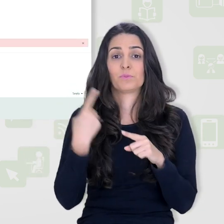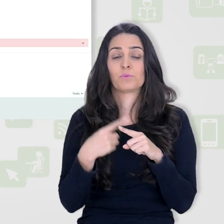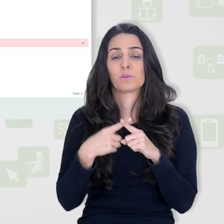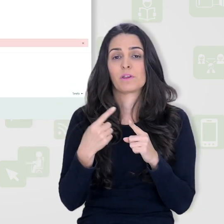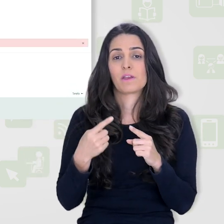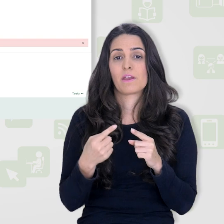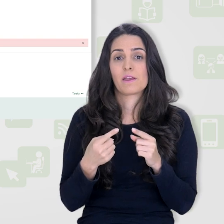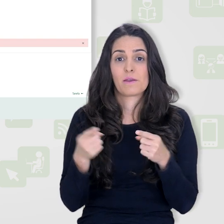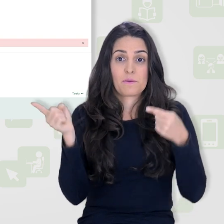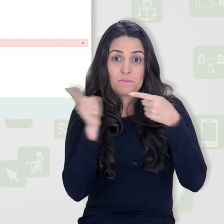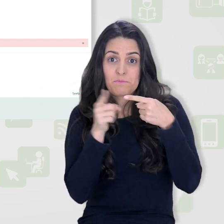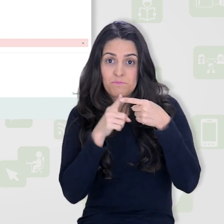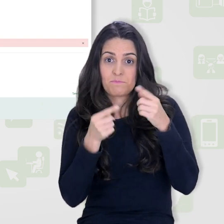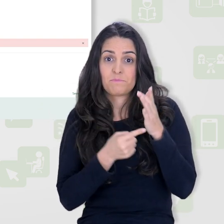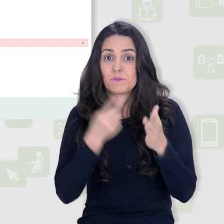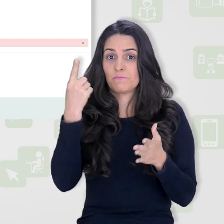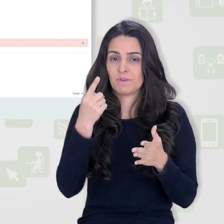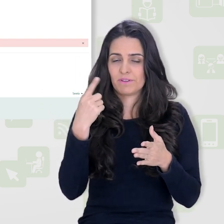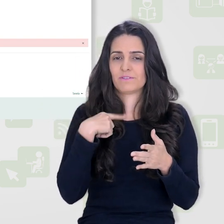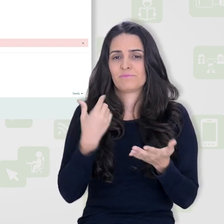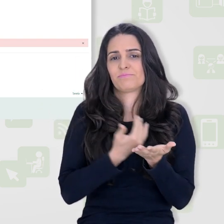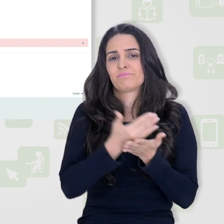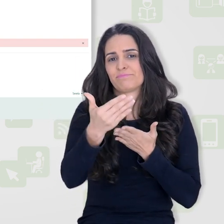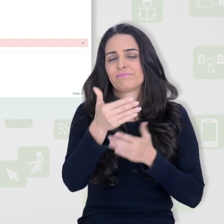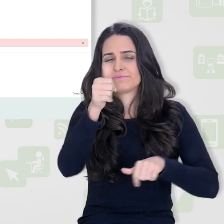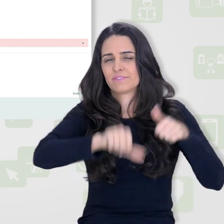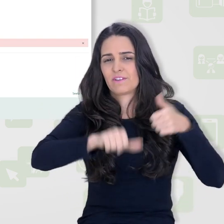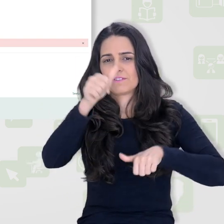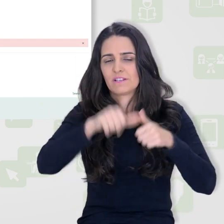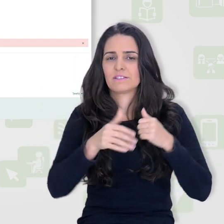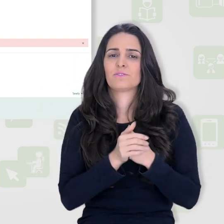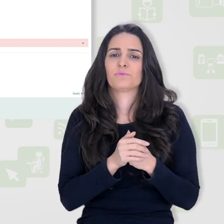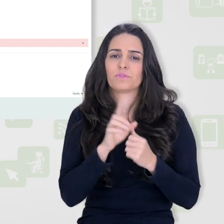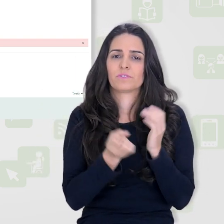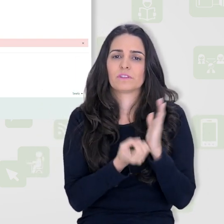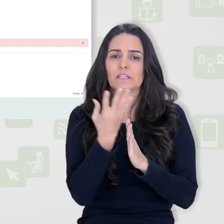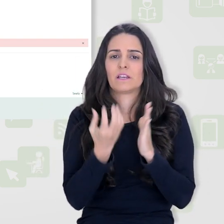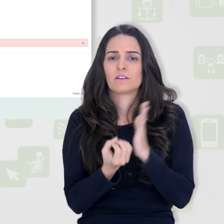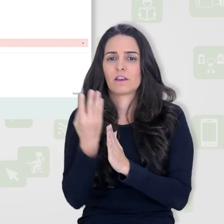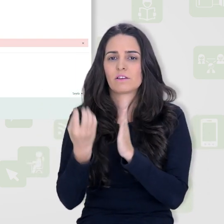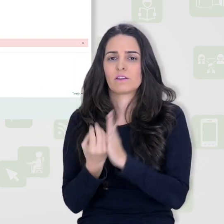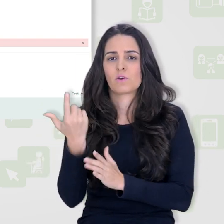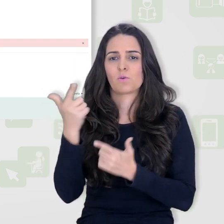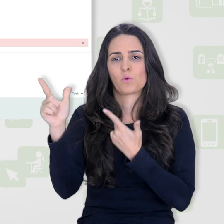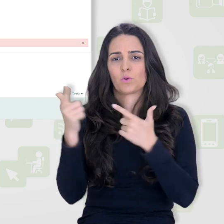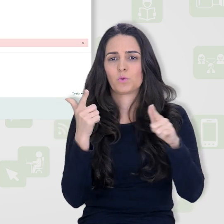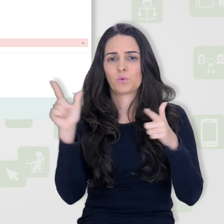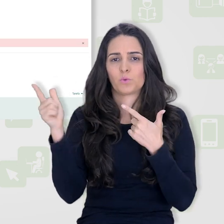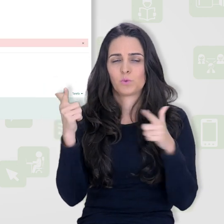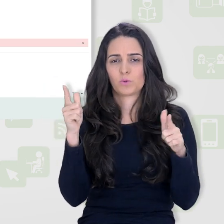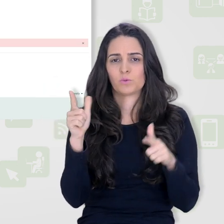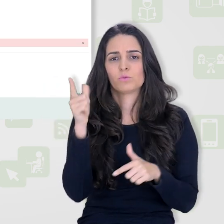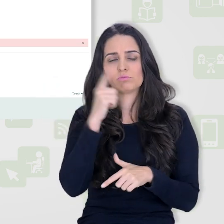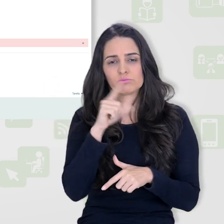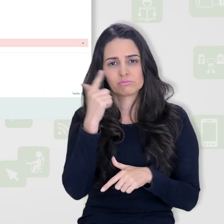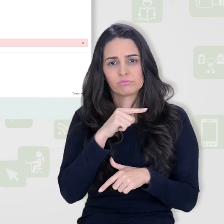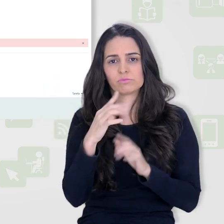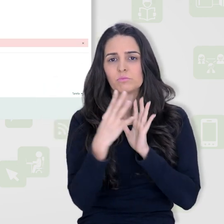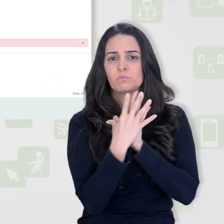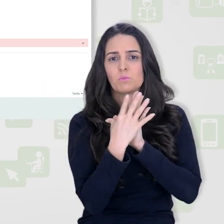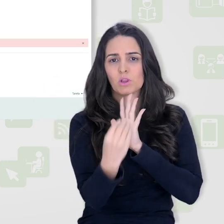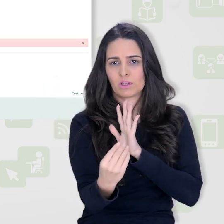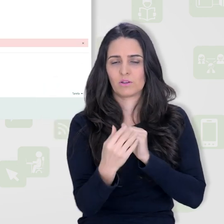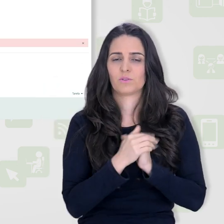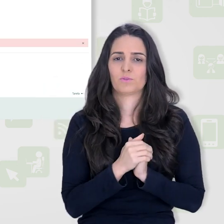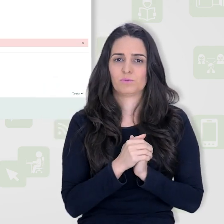criar, eu vou definir uma nova avaliação do início. Na medida que você vai criando outras rubricas, você pode usar